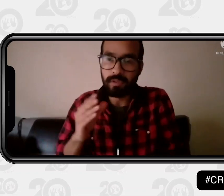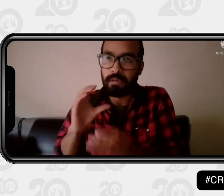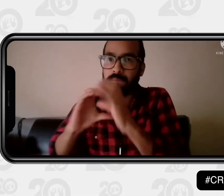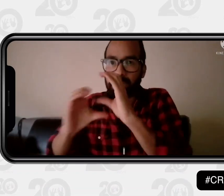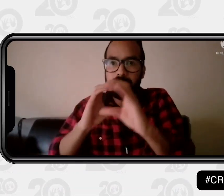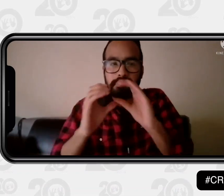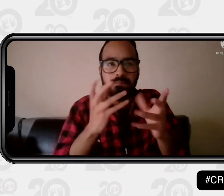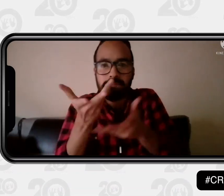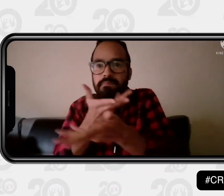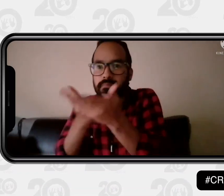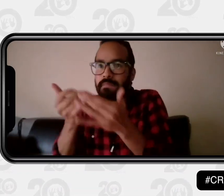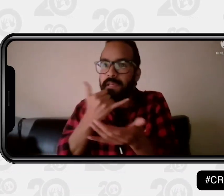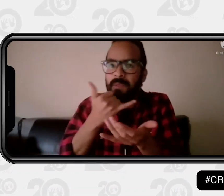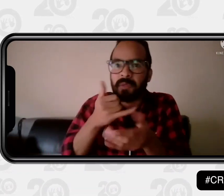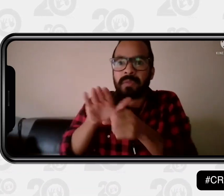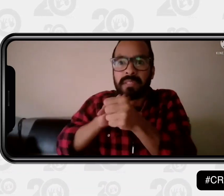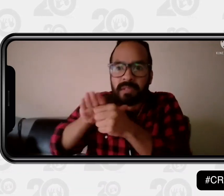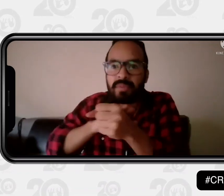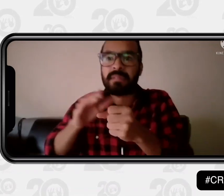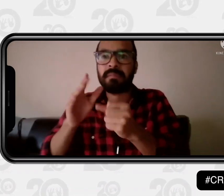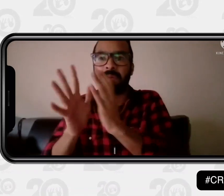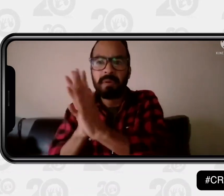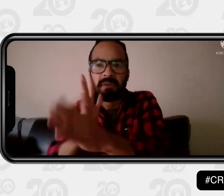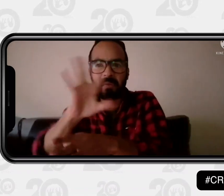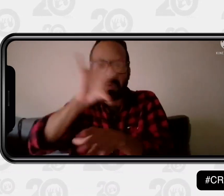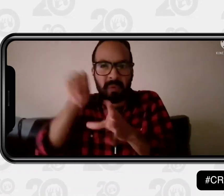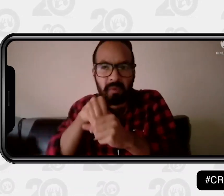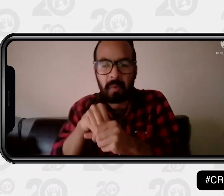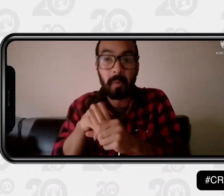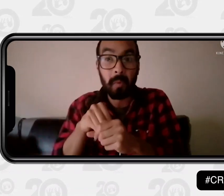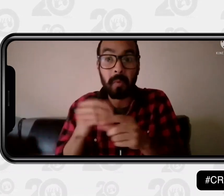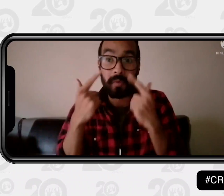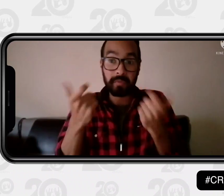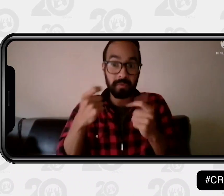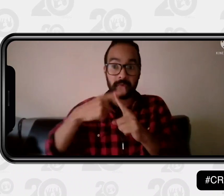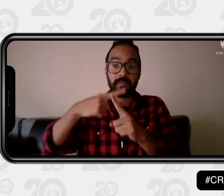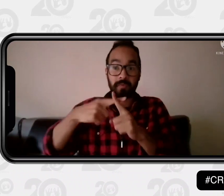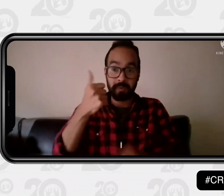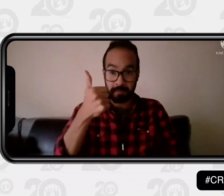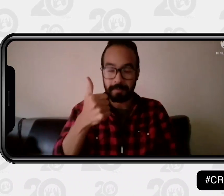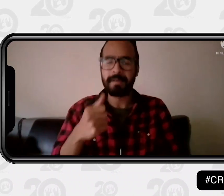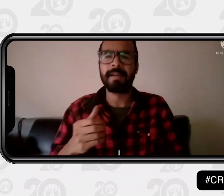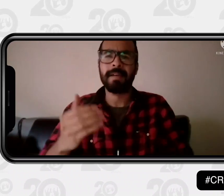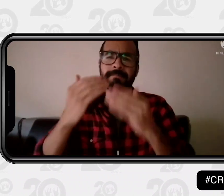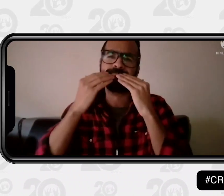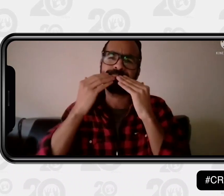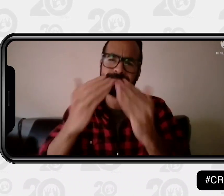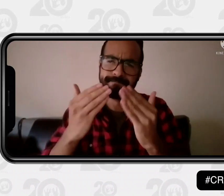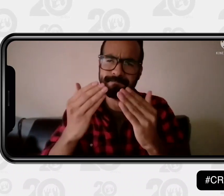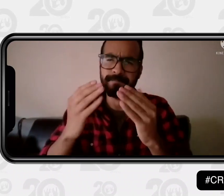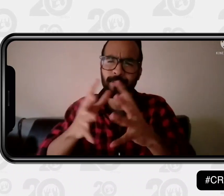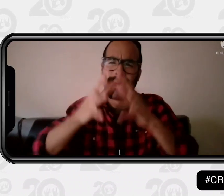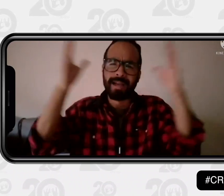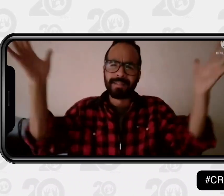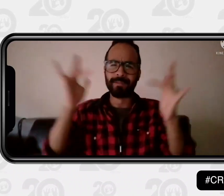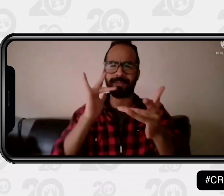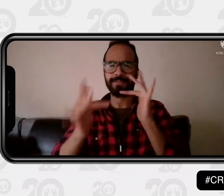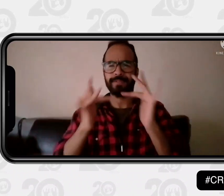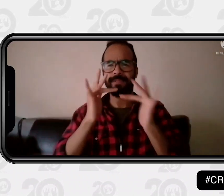permiten la comunicación, y es una oportunidad para comunicarnos e interactuar, conocer la información. Es algo muy, muy positivo.